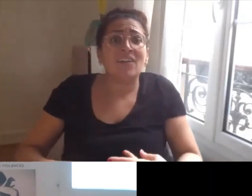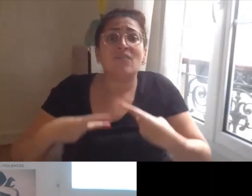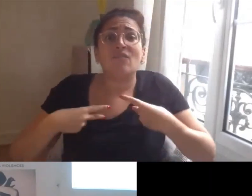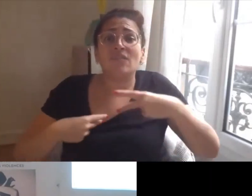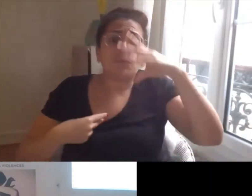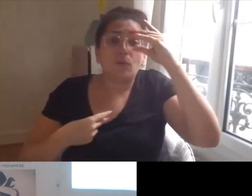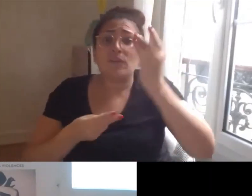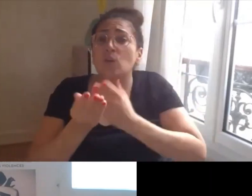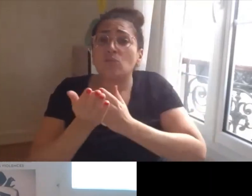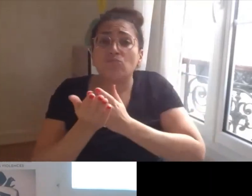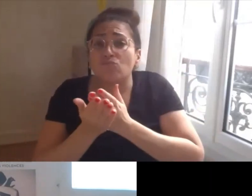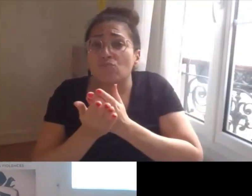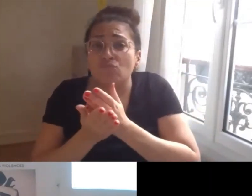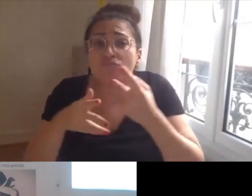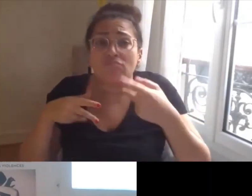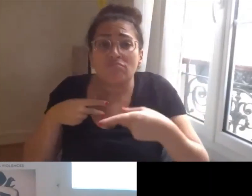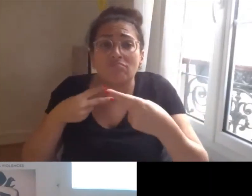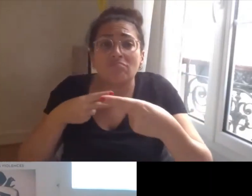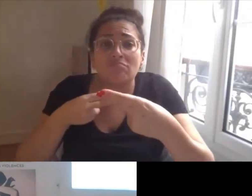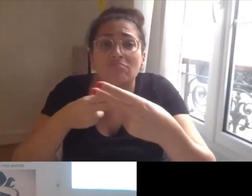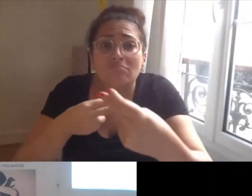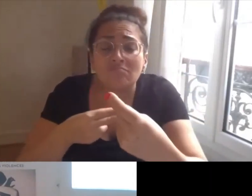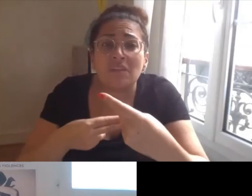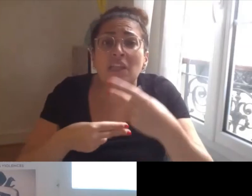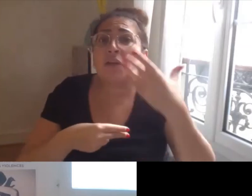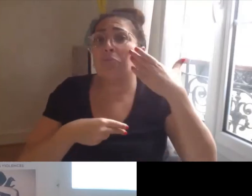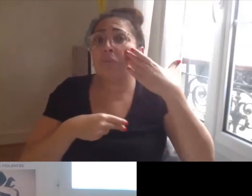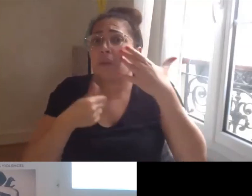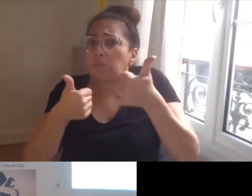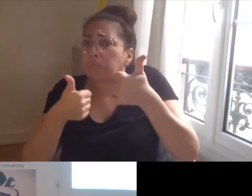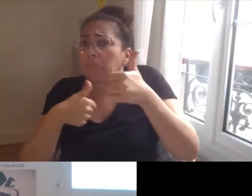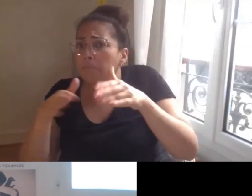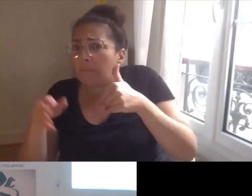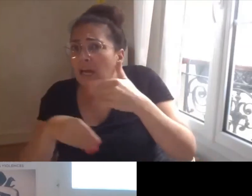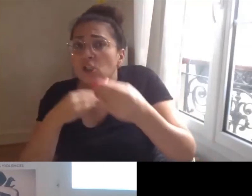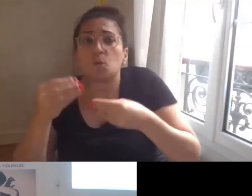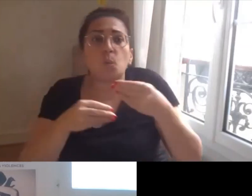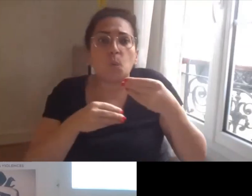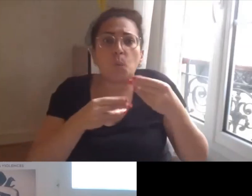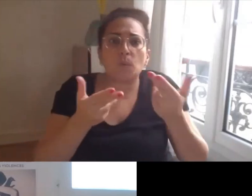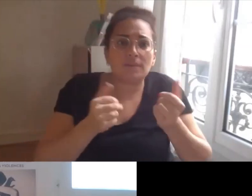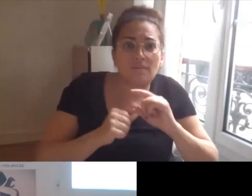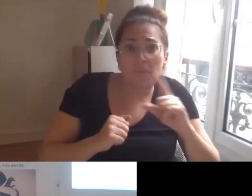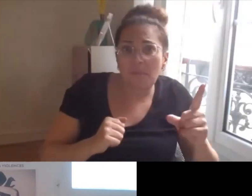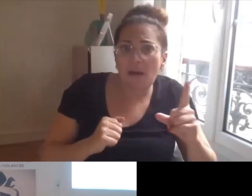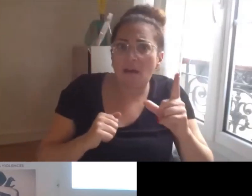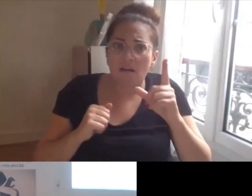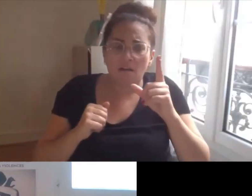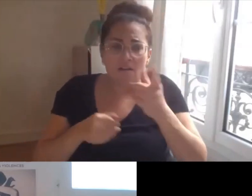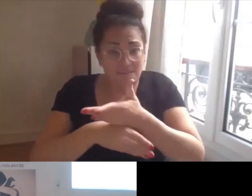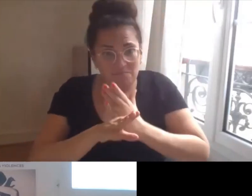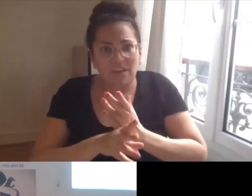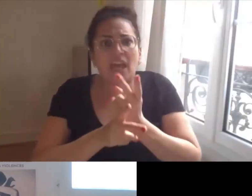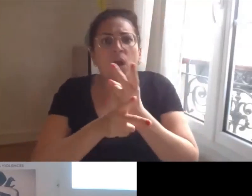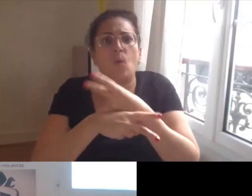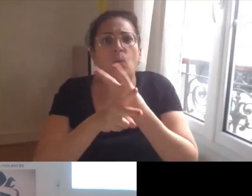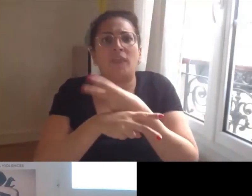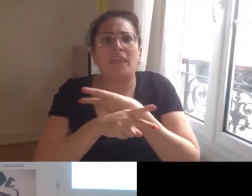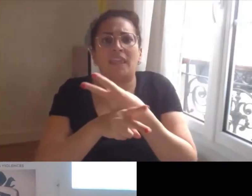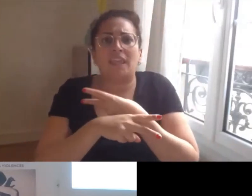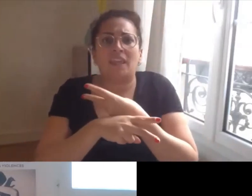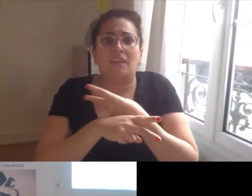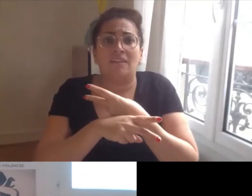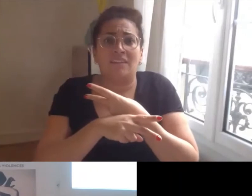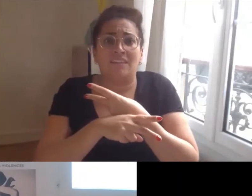les périodes de hauts on espère on espère pouvoir participer à la création d'outils pratiques